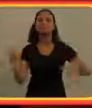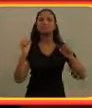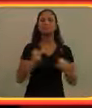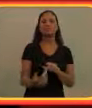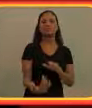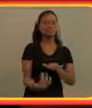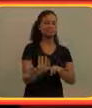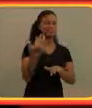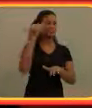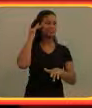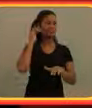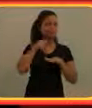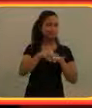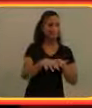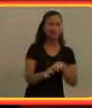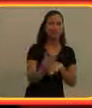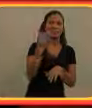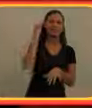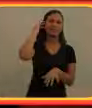Como, por exemplo, o piano.